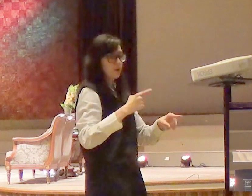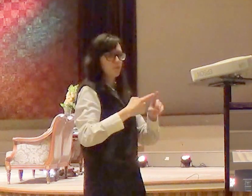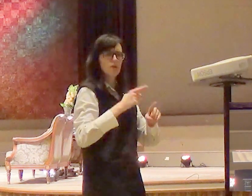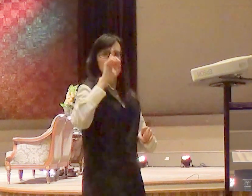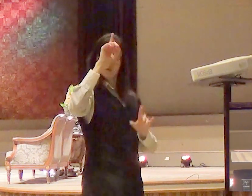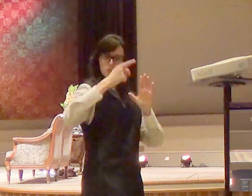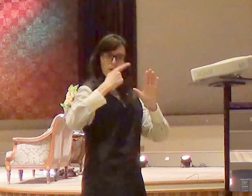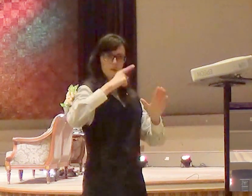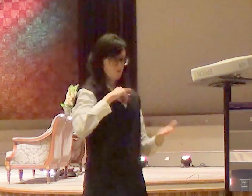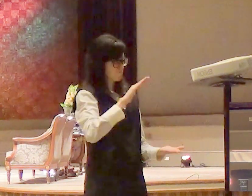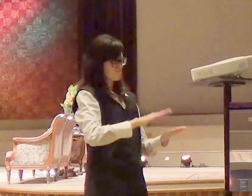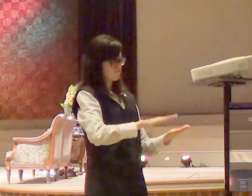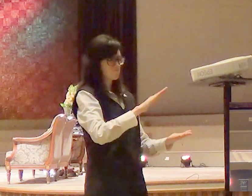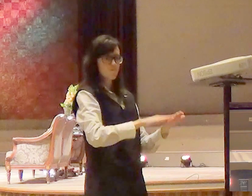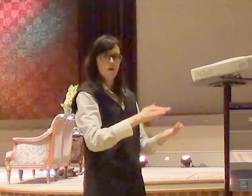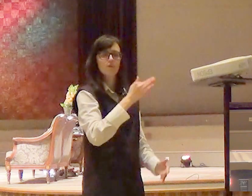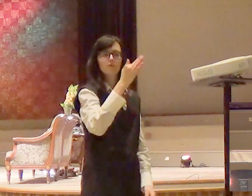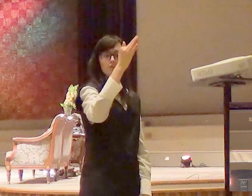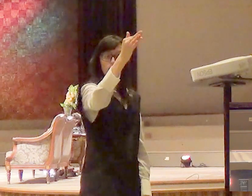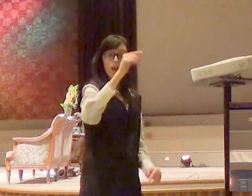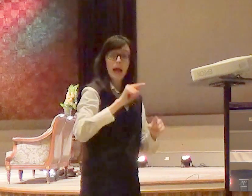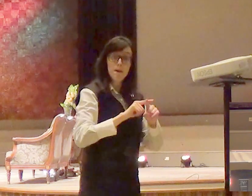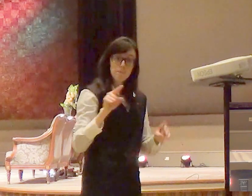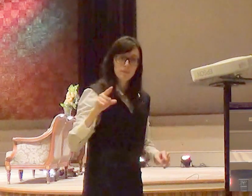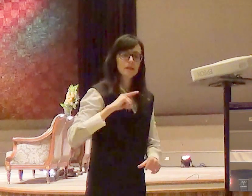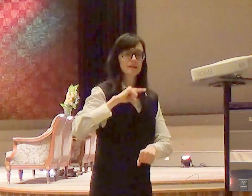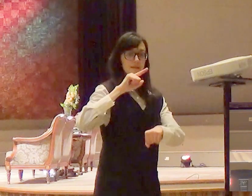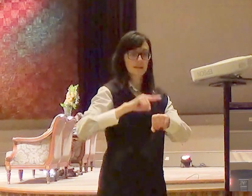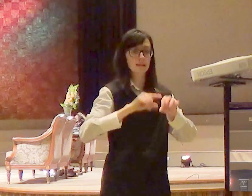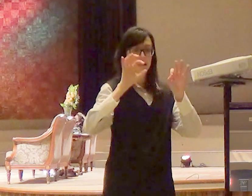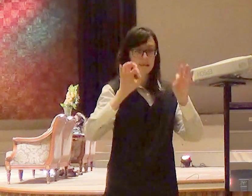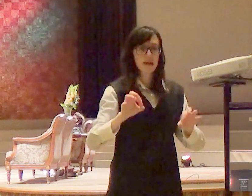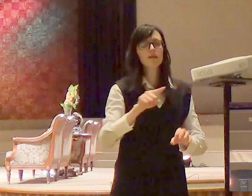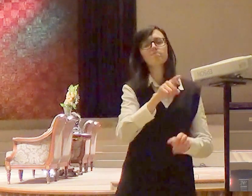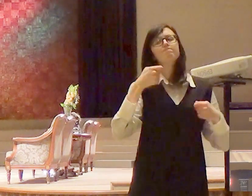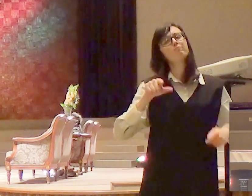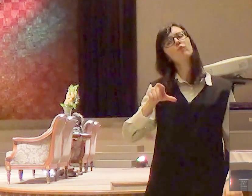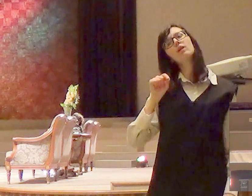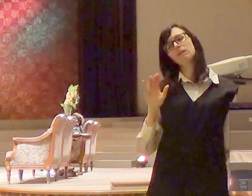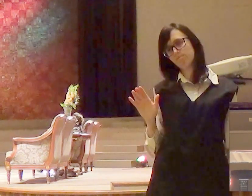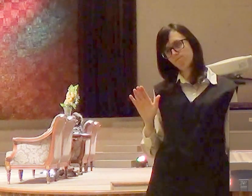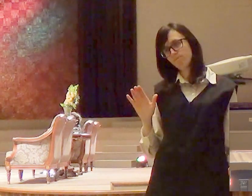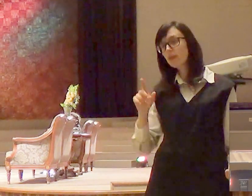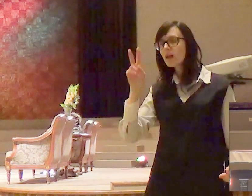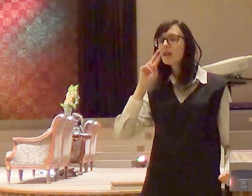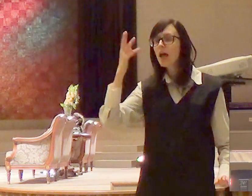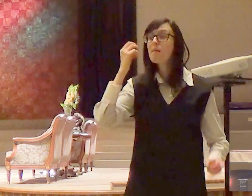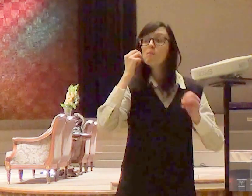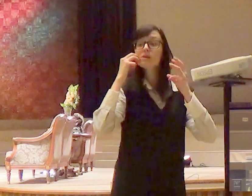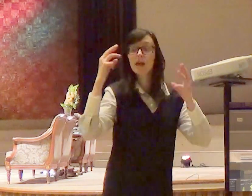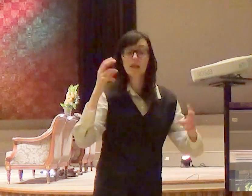Deus mas tem um momento que a gente tem que tomar uma decisão você lembra quando Moisés disse olha